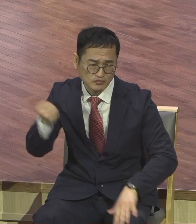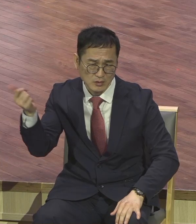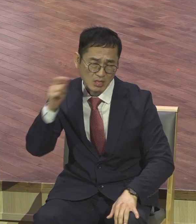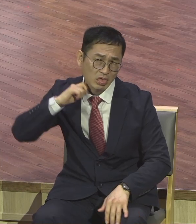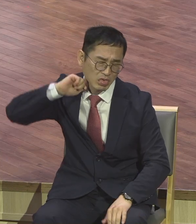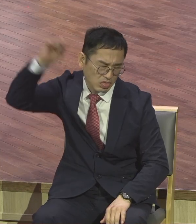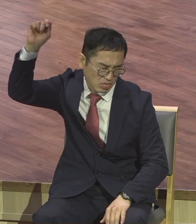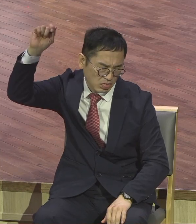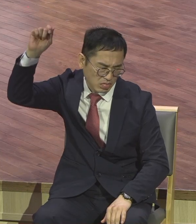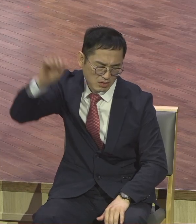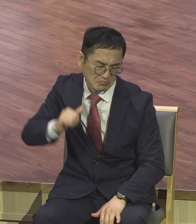태배자가 됐어요.